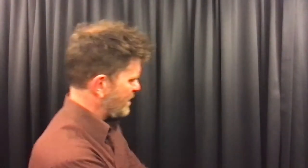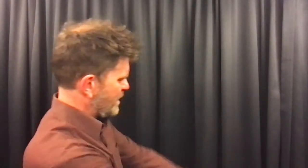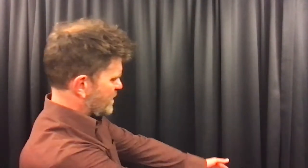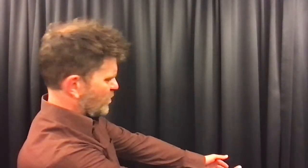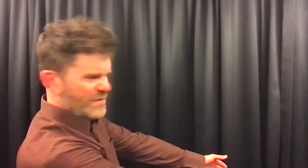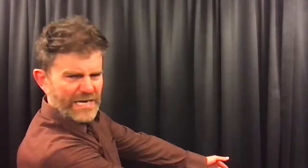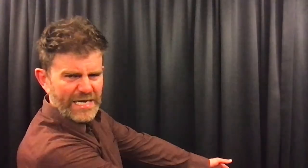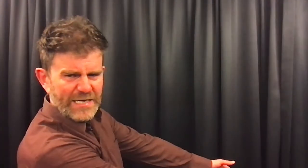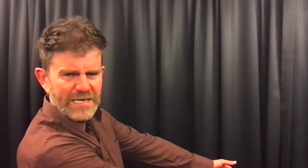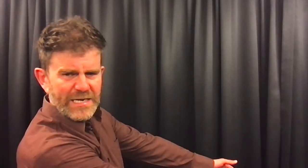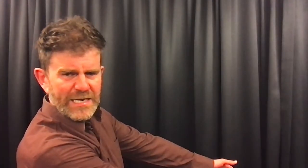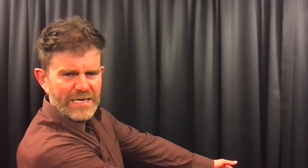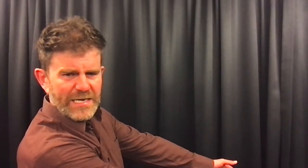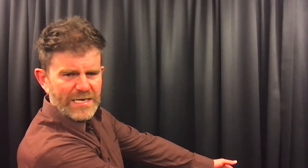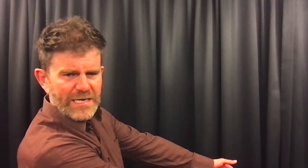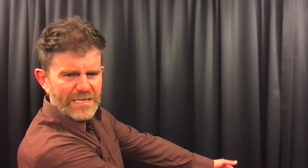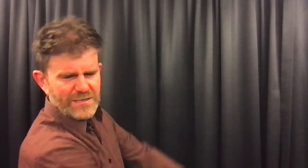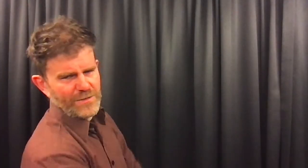stond daar aan de kant.